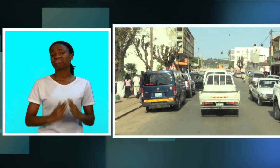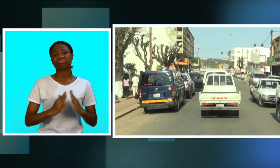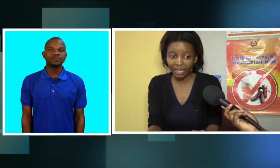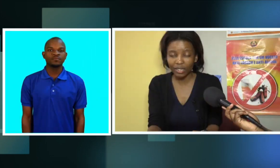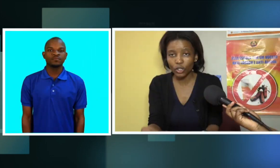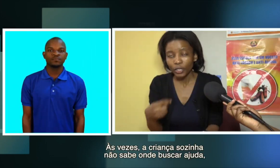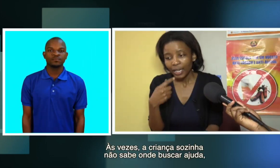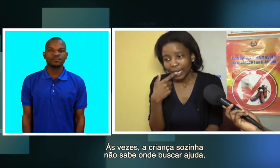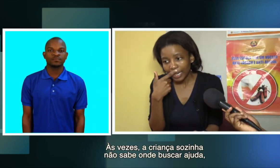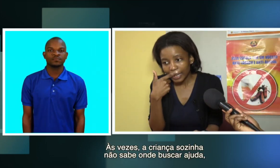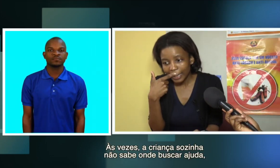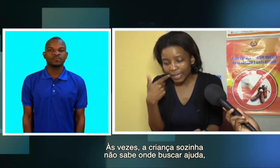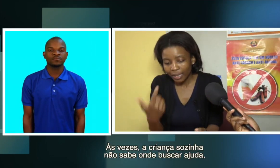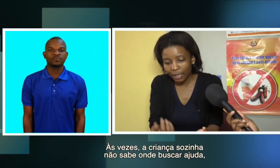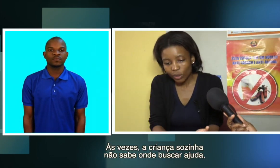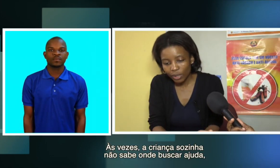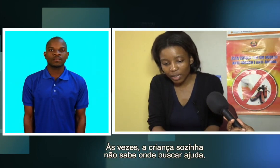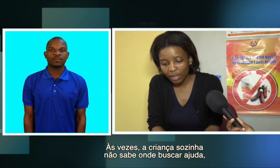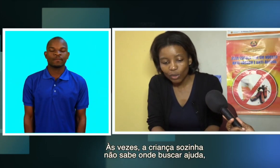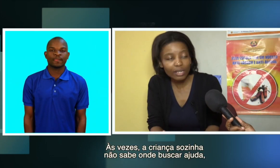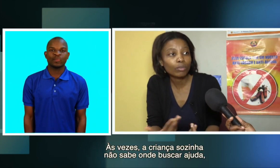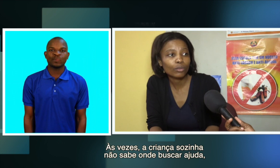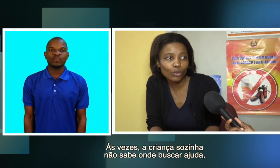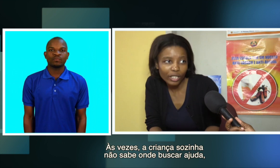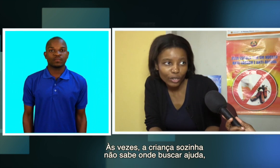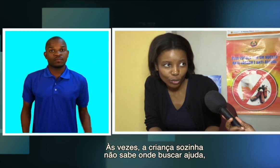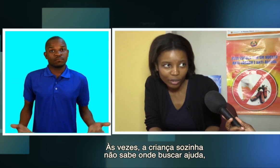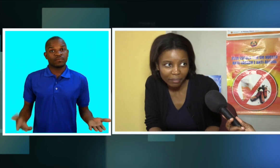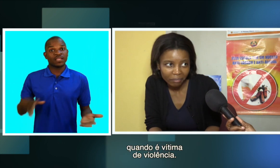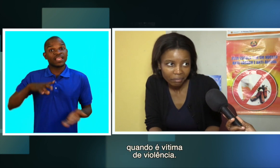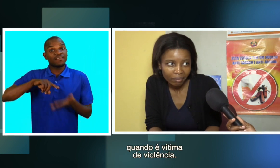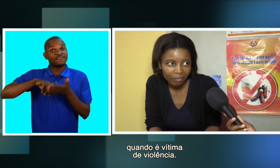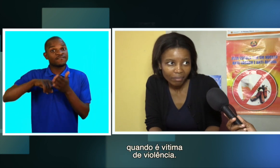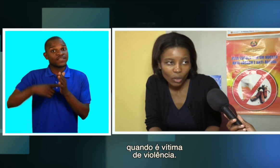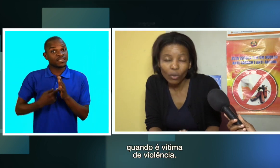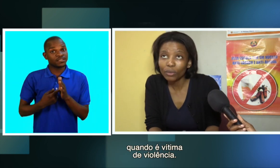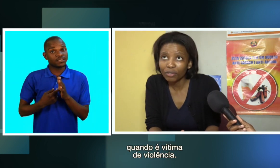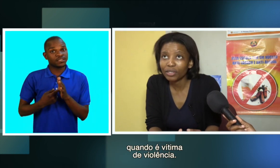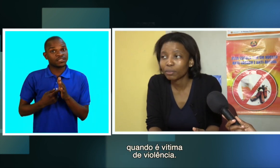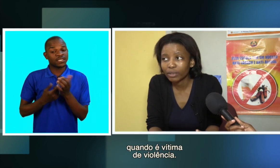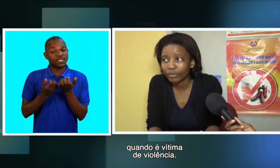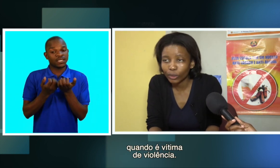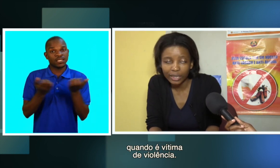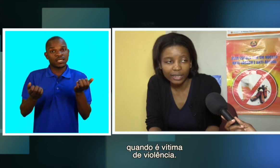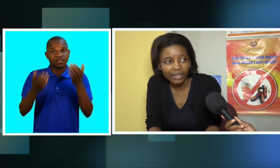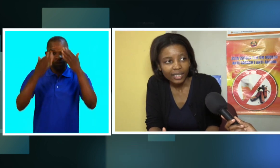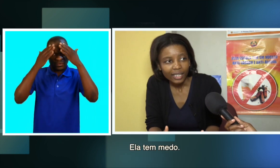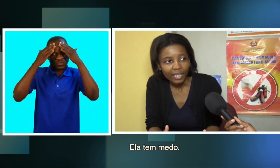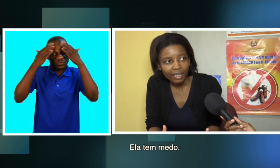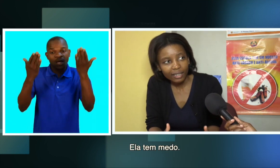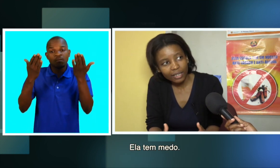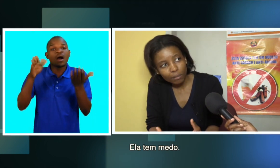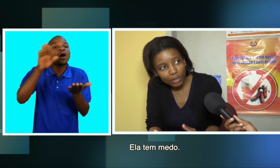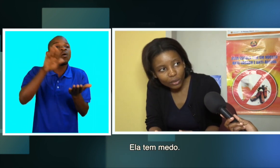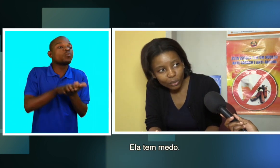Muitas a criança, ela sozinha, não sabe onde buscar ajuda, quando é vítima de violência. Ela tem medo